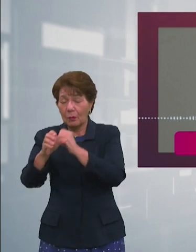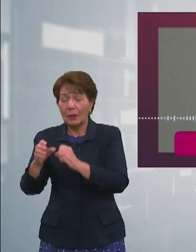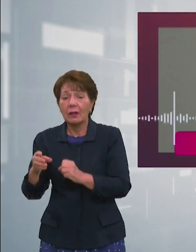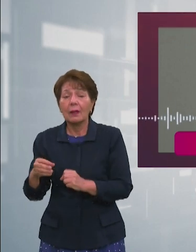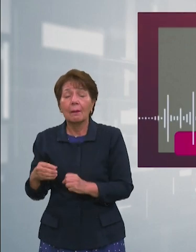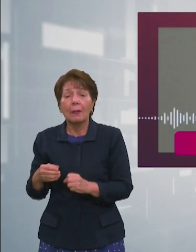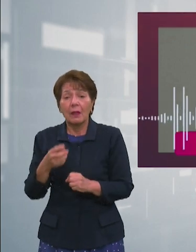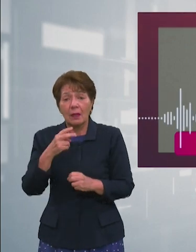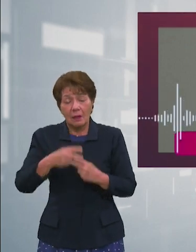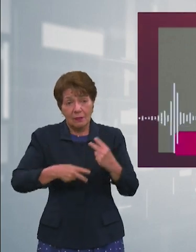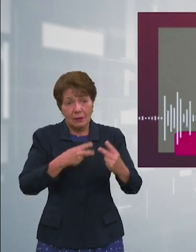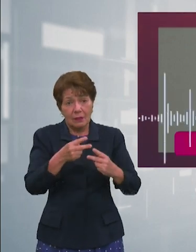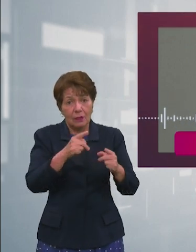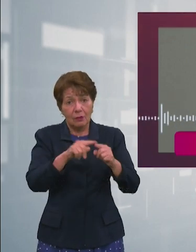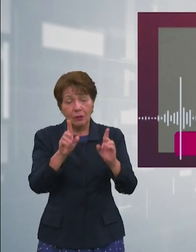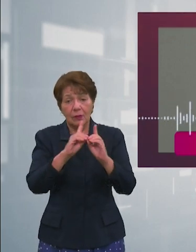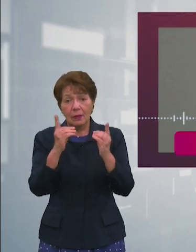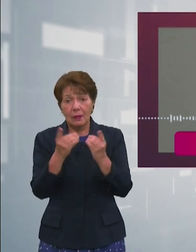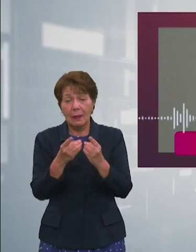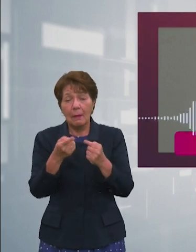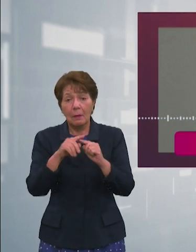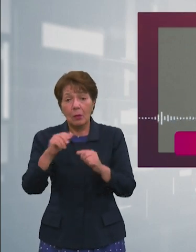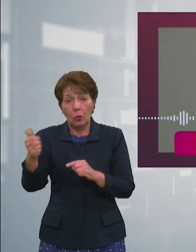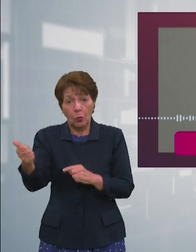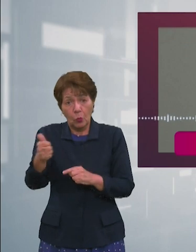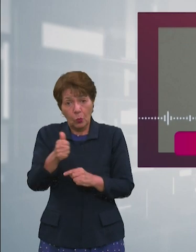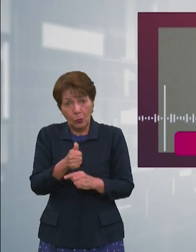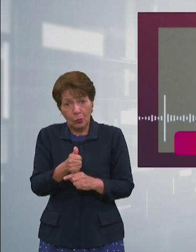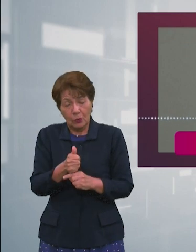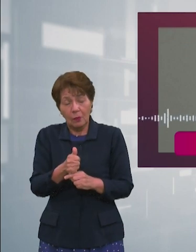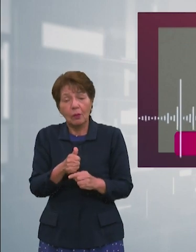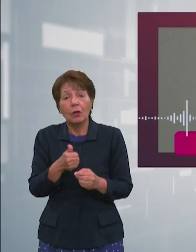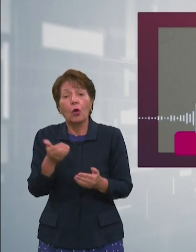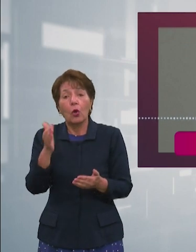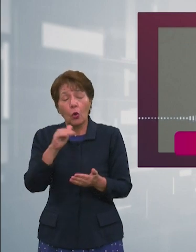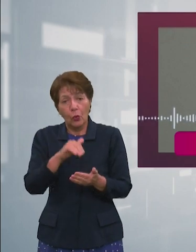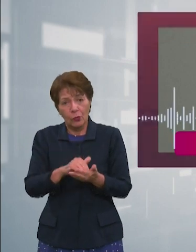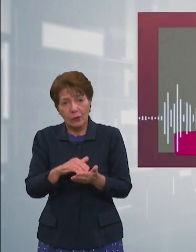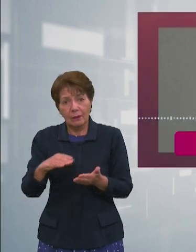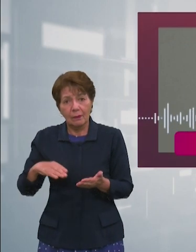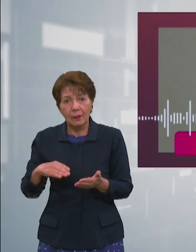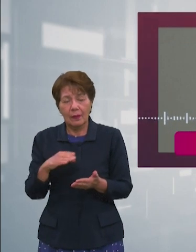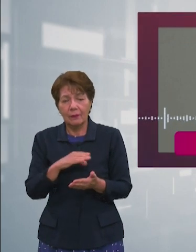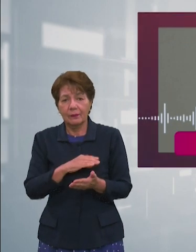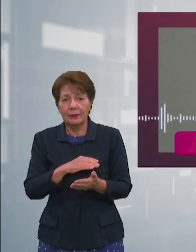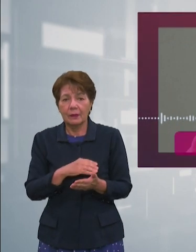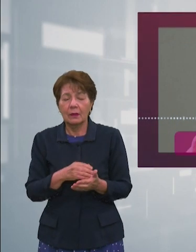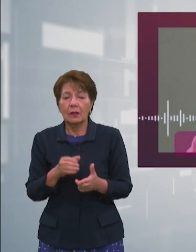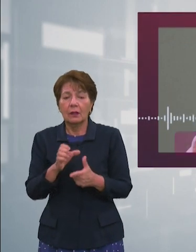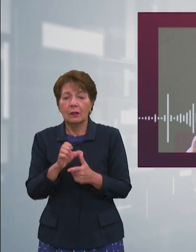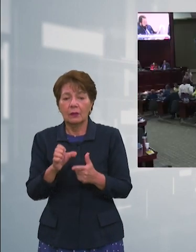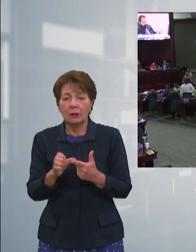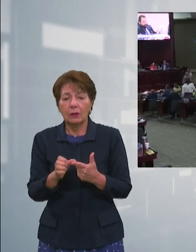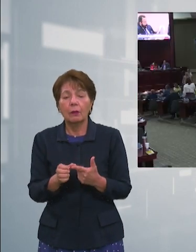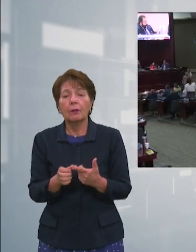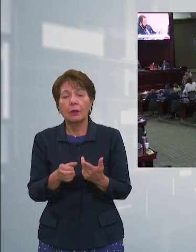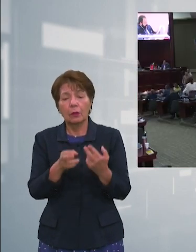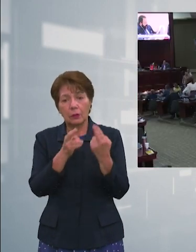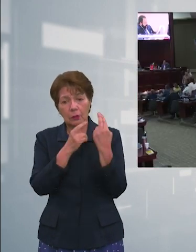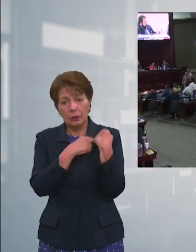departamentos pero cuando regresemos seguramente volveremos a la carga con nuestra moción El presidente del